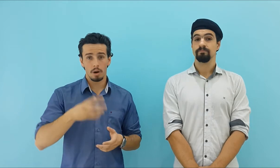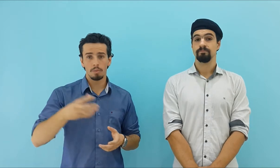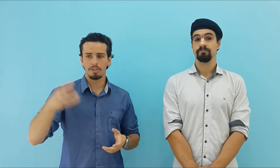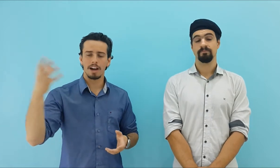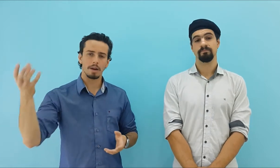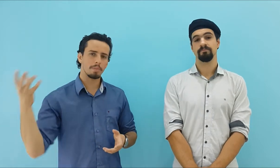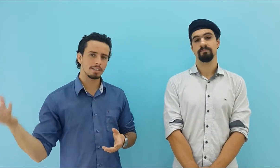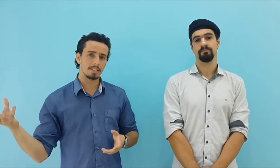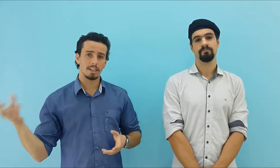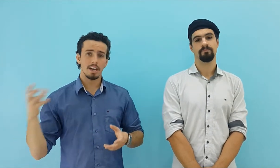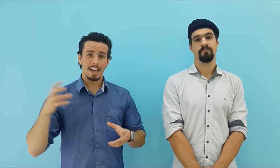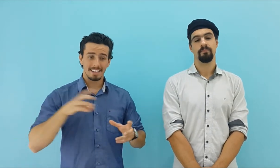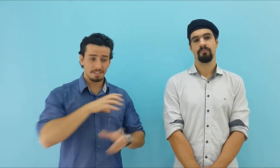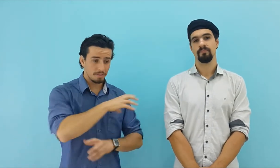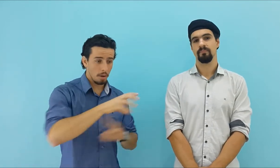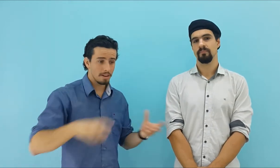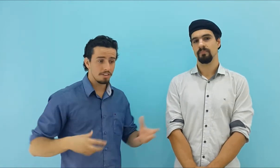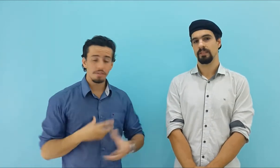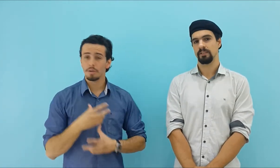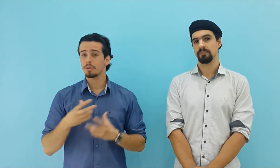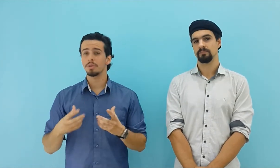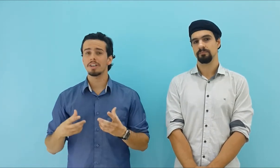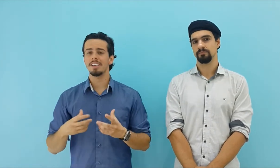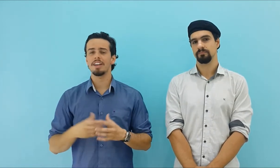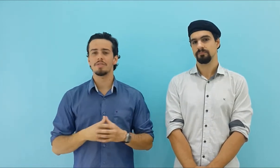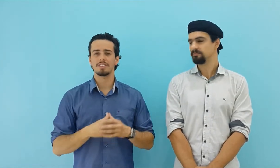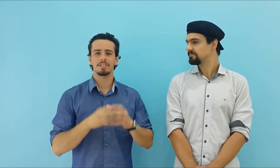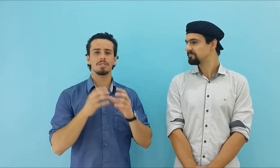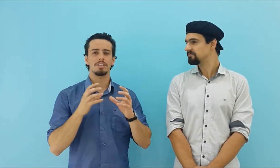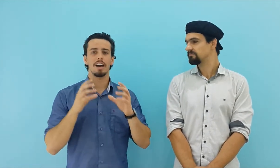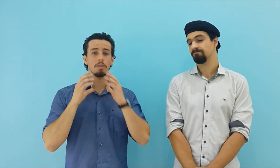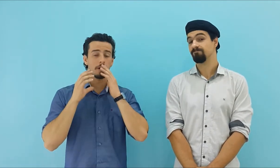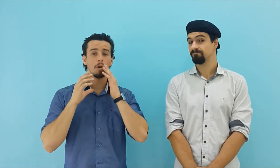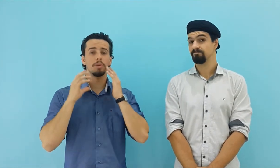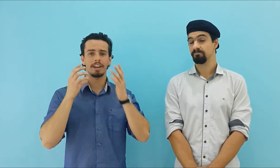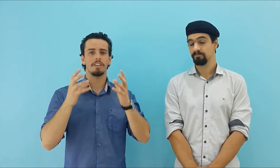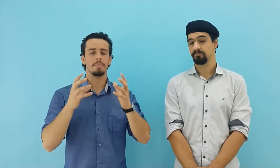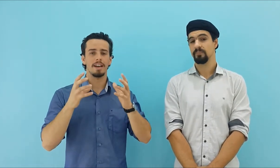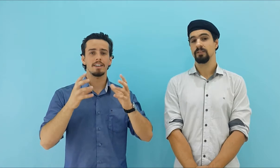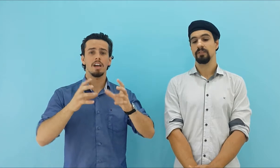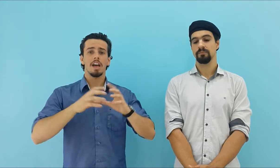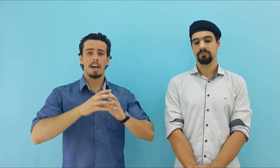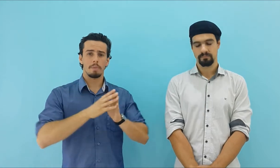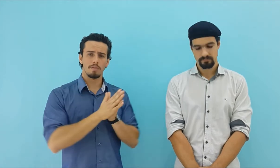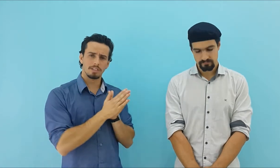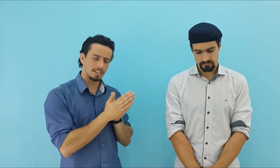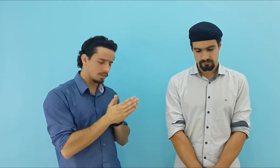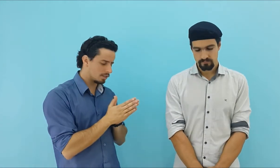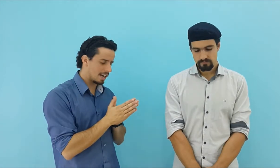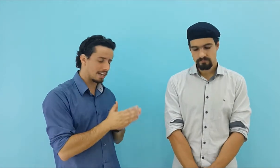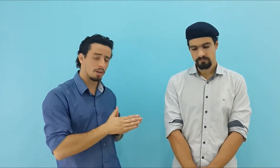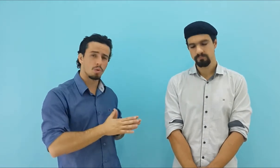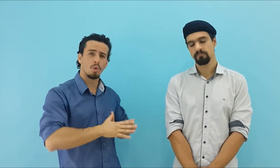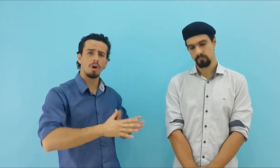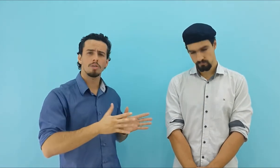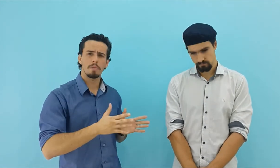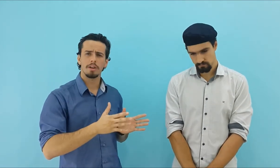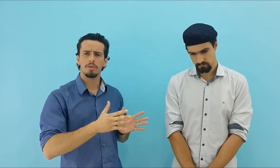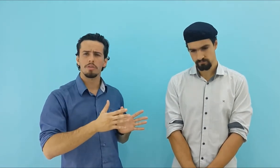não buscar o prazer. Essa forma que a gente falou tudo aqui é de você associar o valor por trás da meta, é para você associar aquele curto período